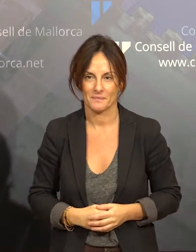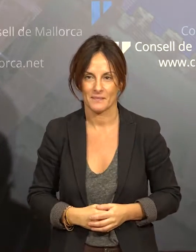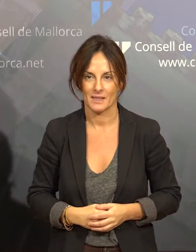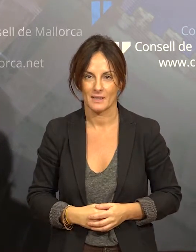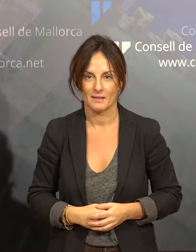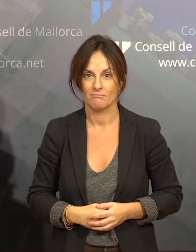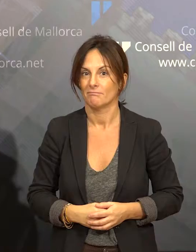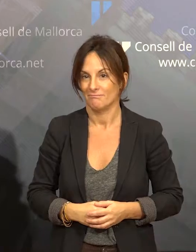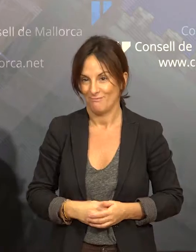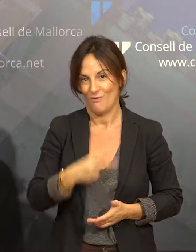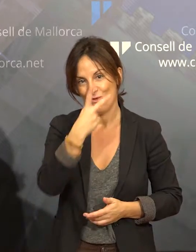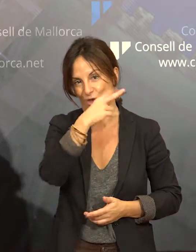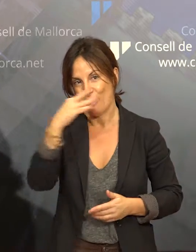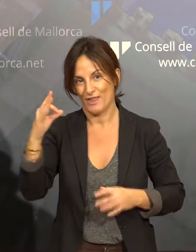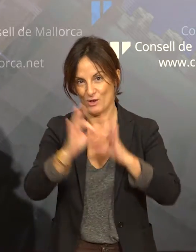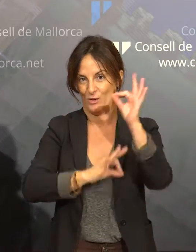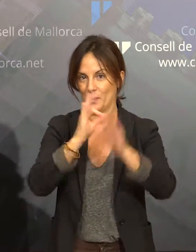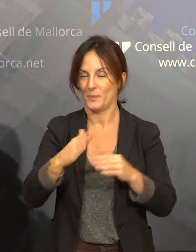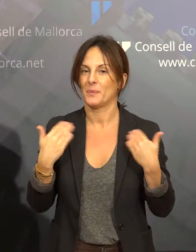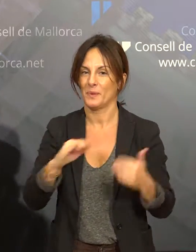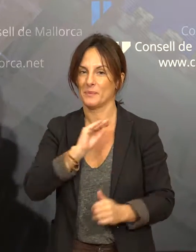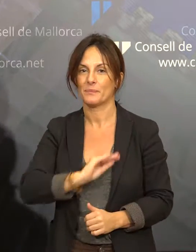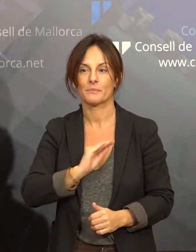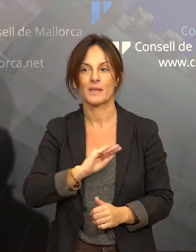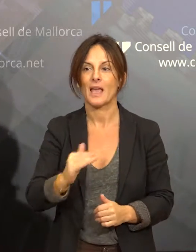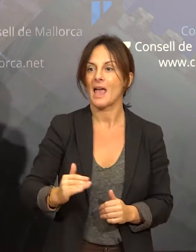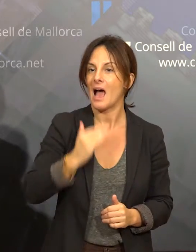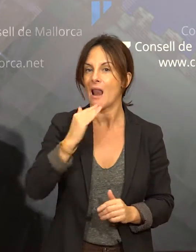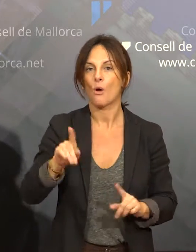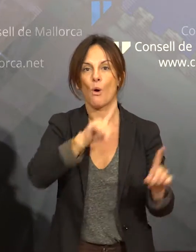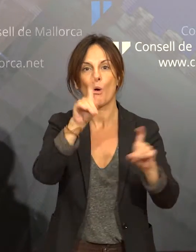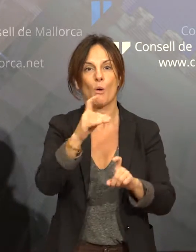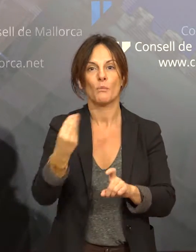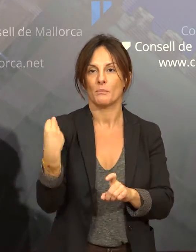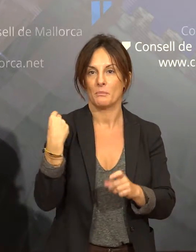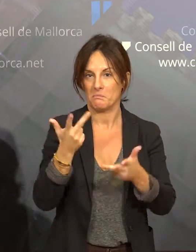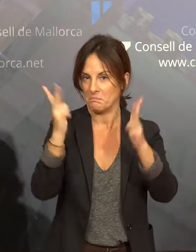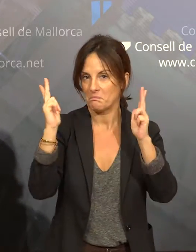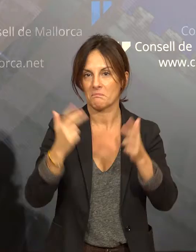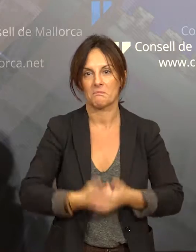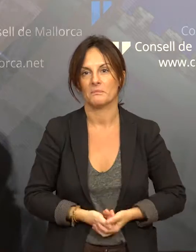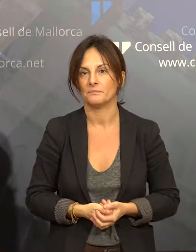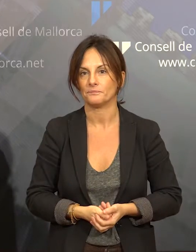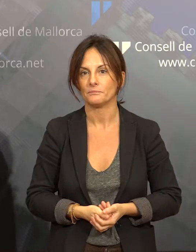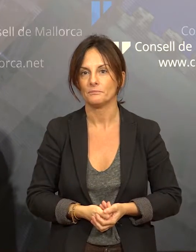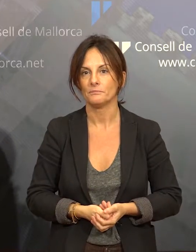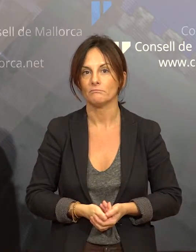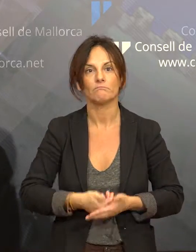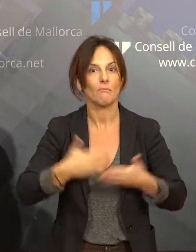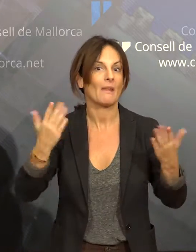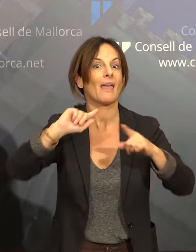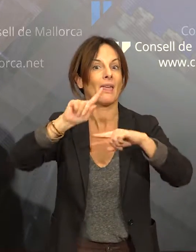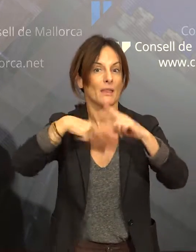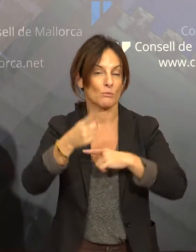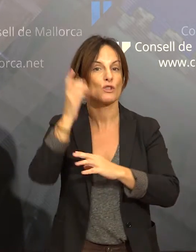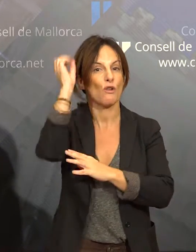Que se dice pronto. Bé, si teniu alguna pregunta, alguna, clarament, lo que sigui, tanmateix, si quedes a esa xerrada,